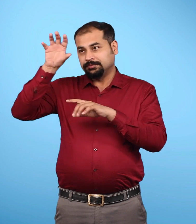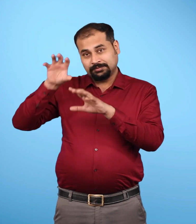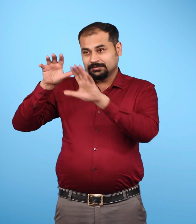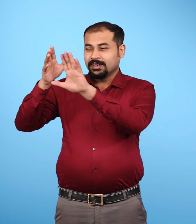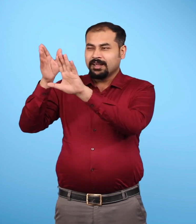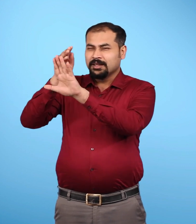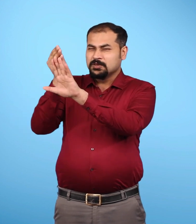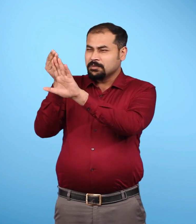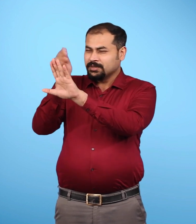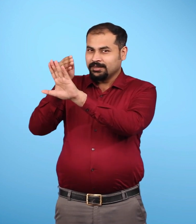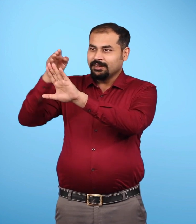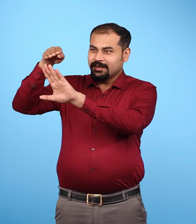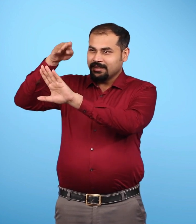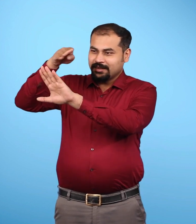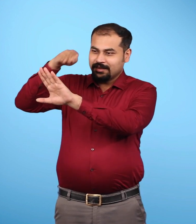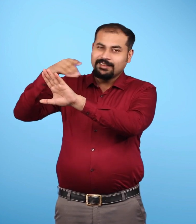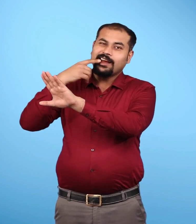दन्तुरित तटरेखा को दर्शाया गया है